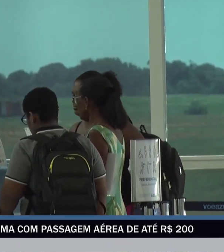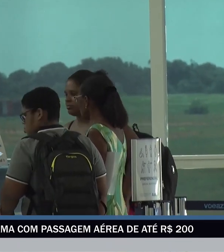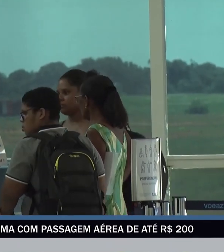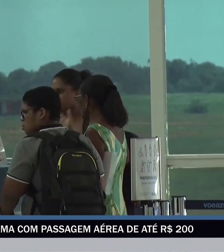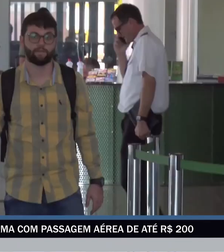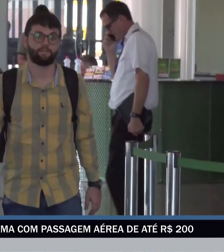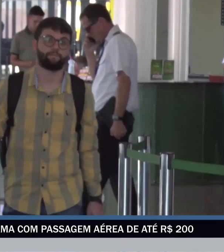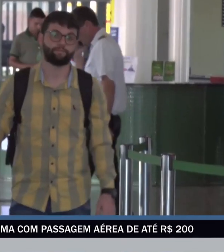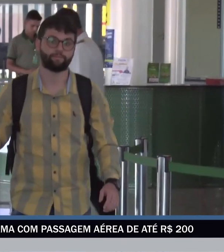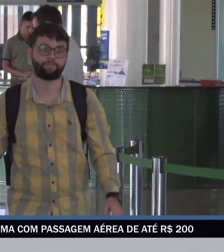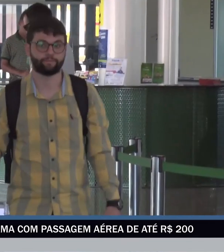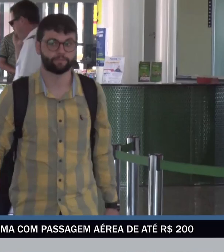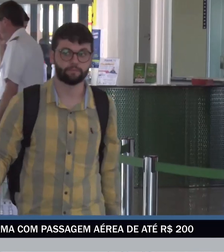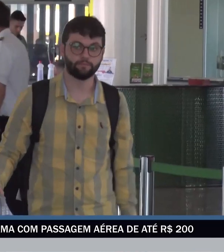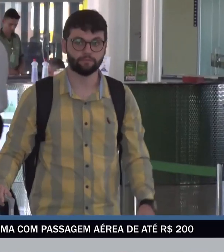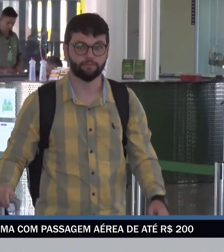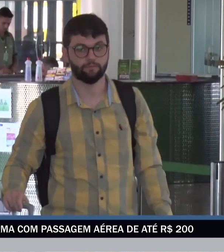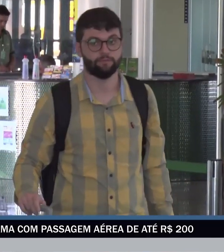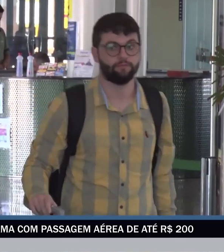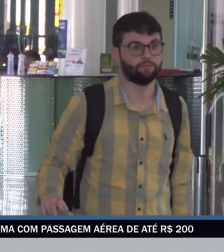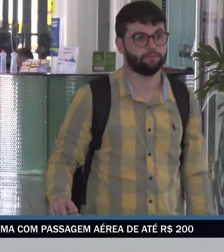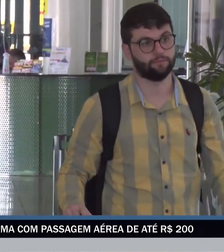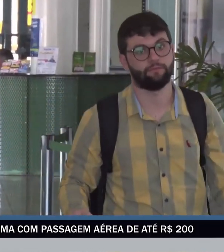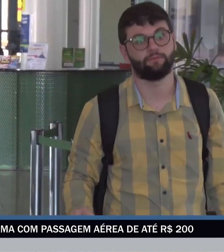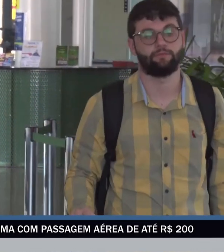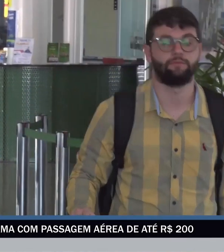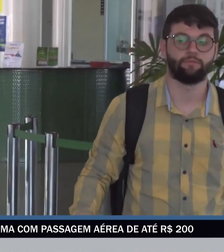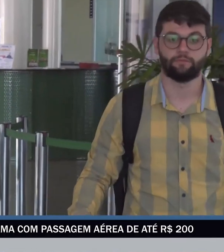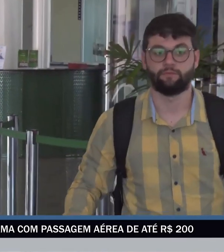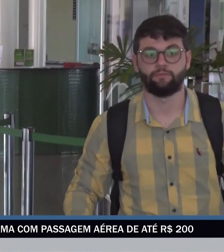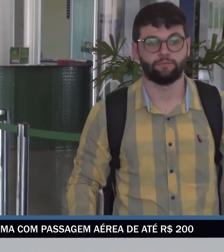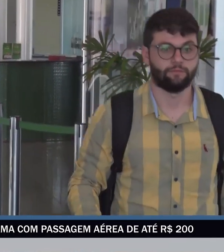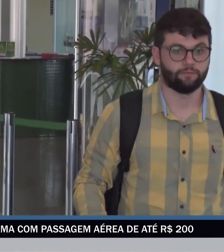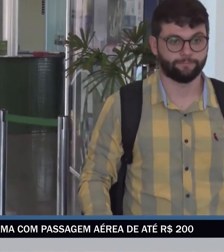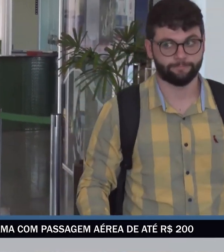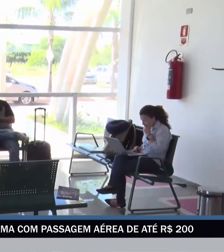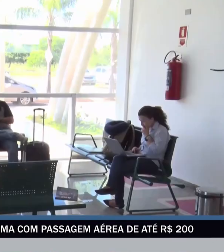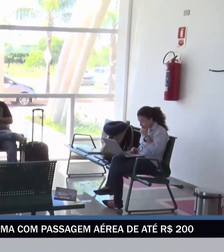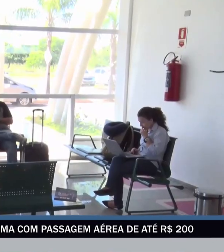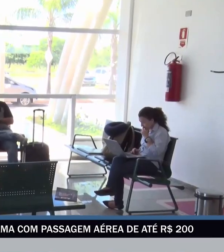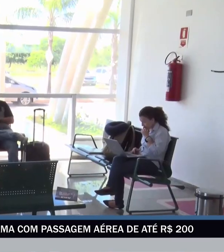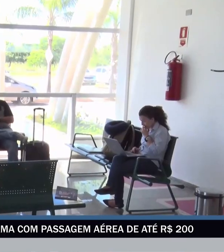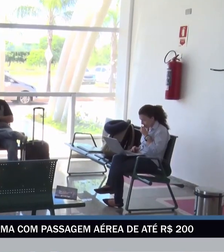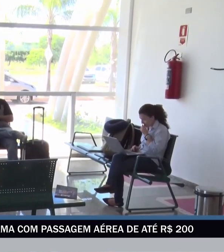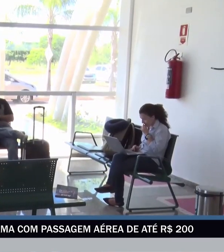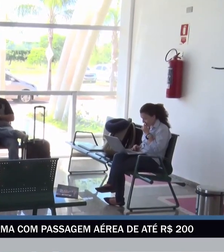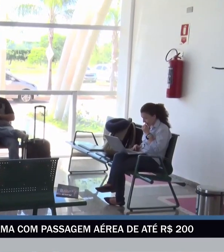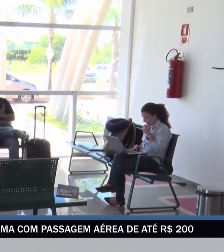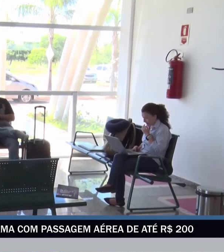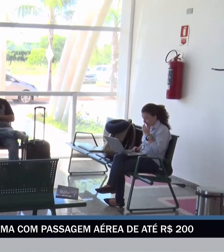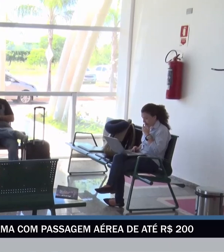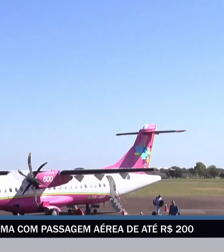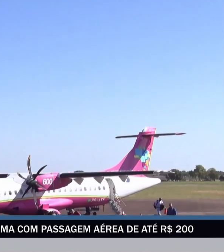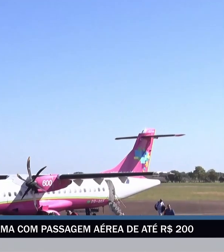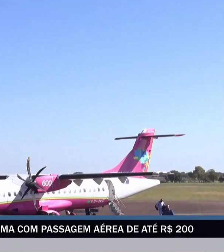últimos 12 meses. No site, o passageiro precisa selecionar a cidade de origem e de destino e buscar pelos voos